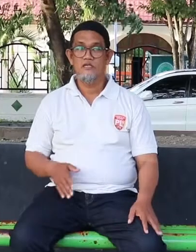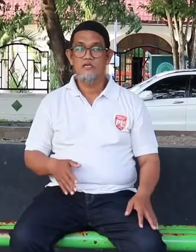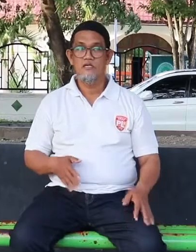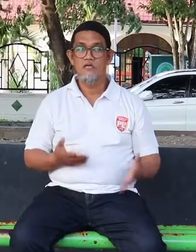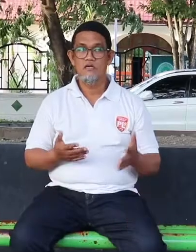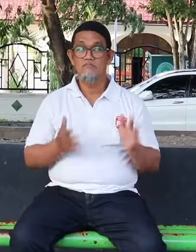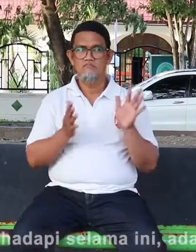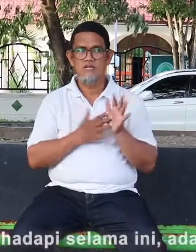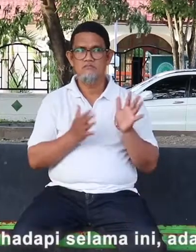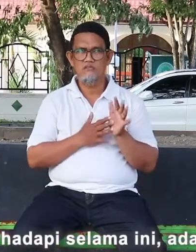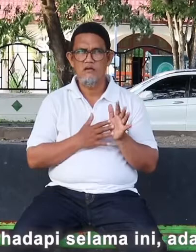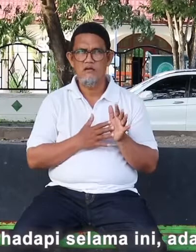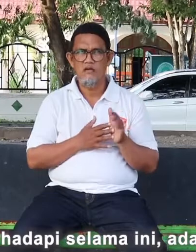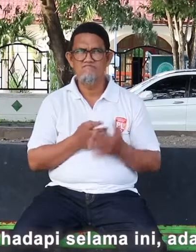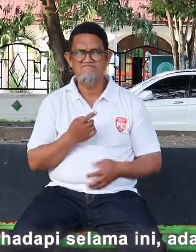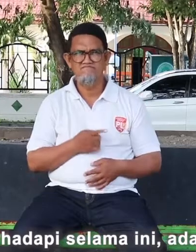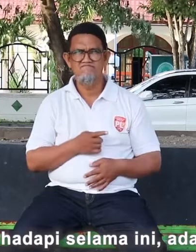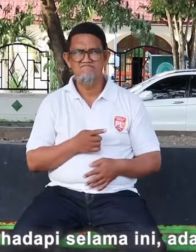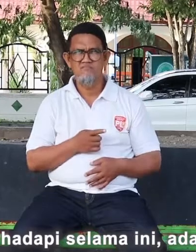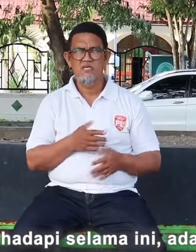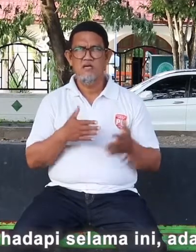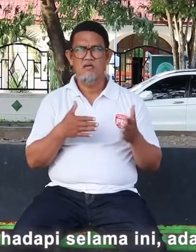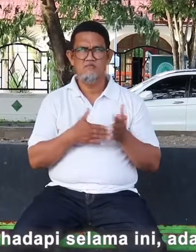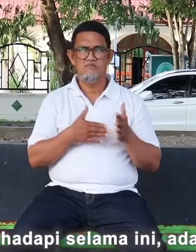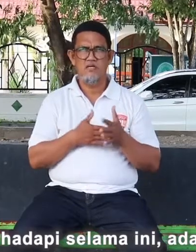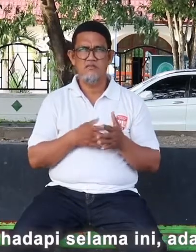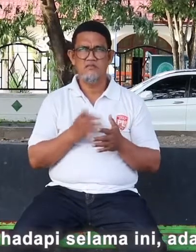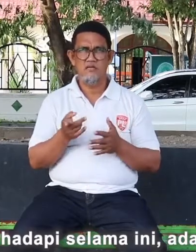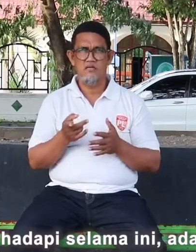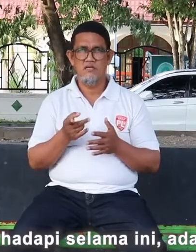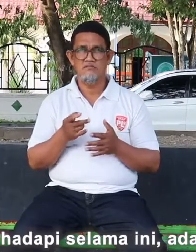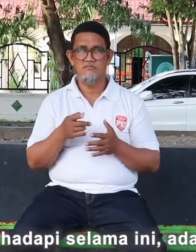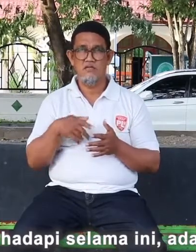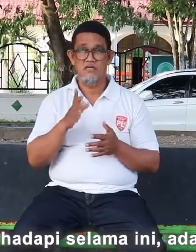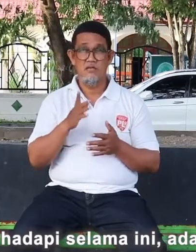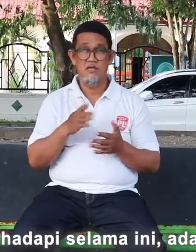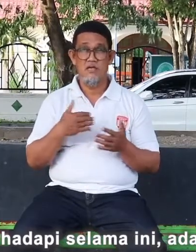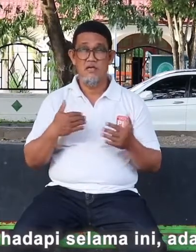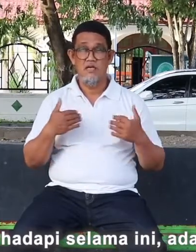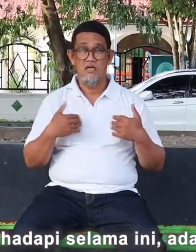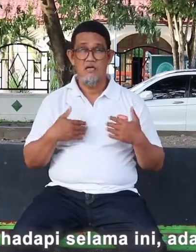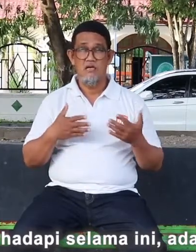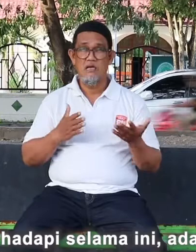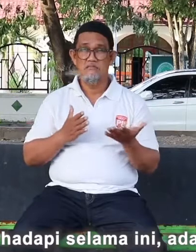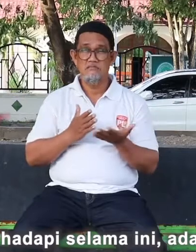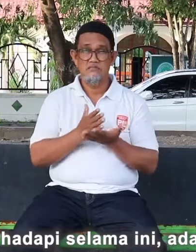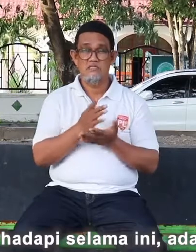Kendala yang saya hadapi selama ini adanya miskomunikasi ketika